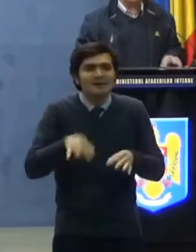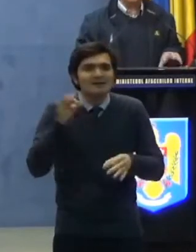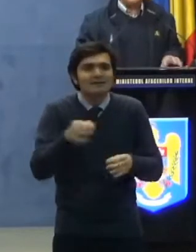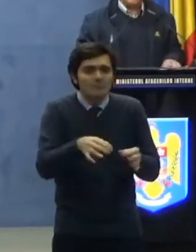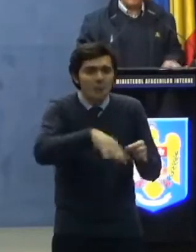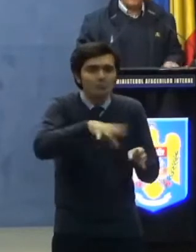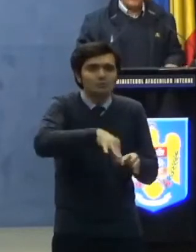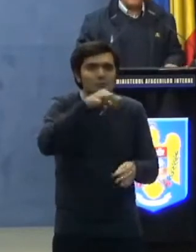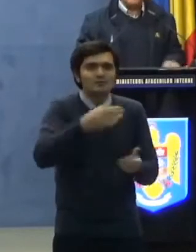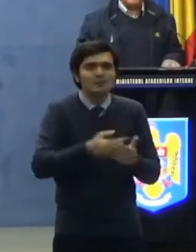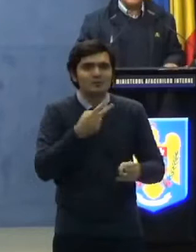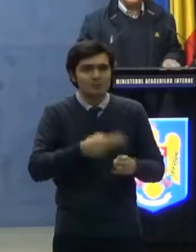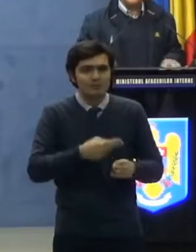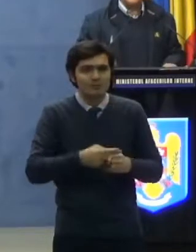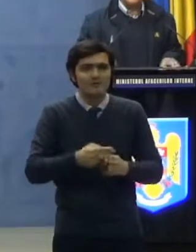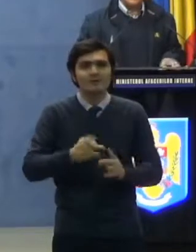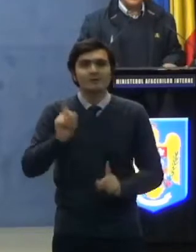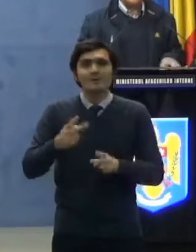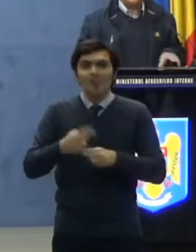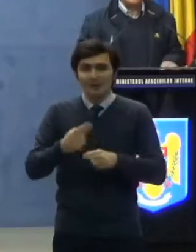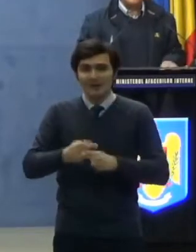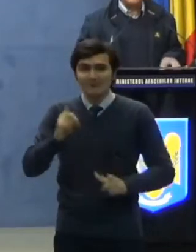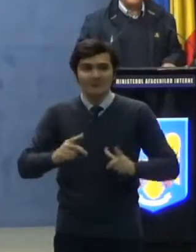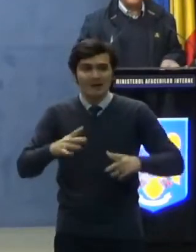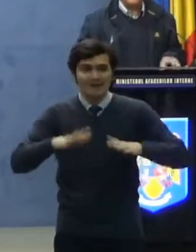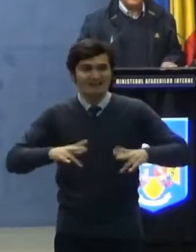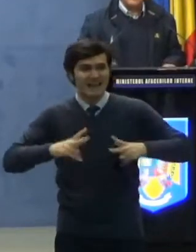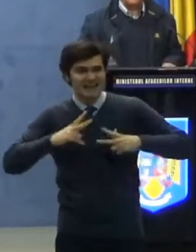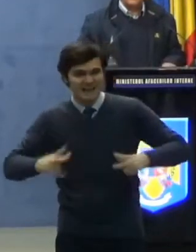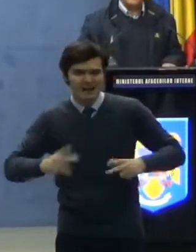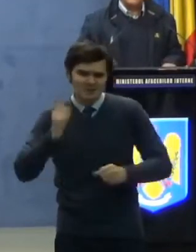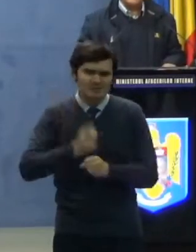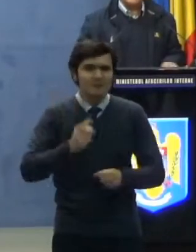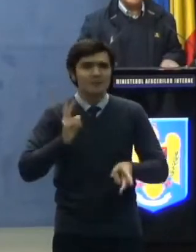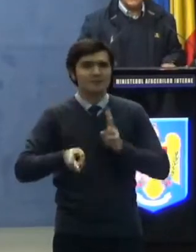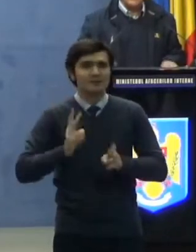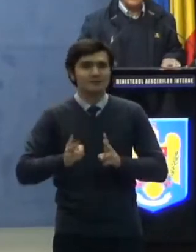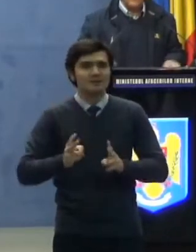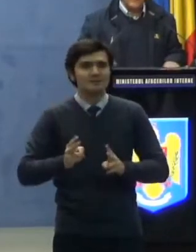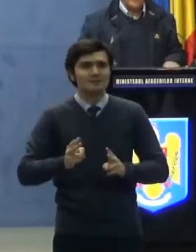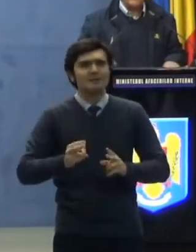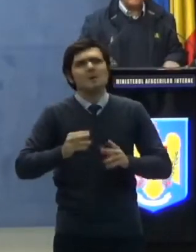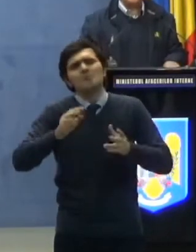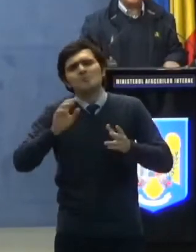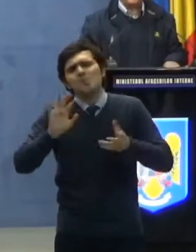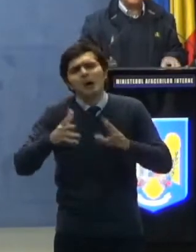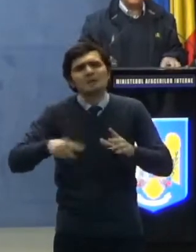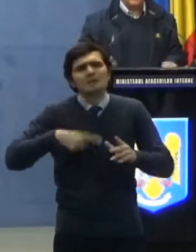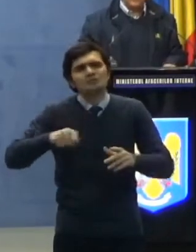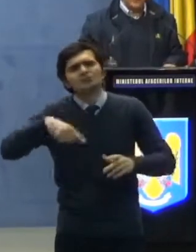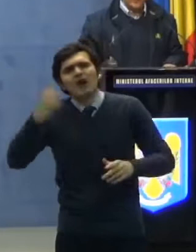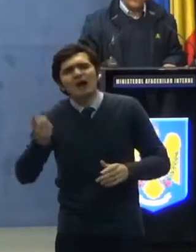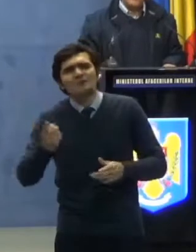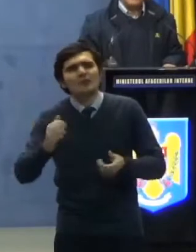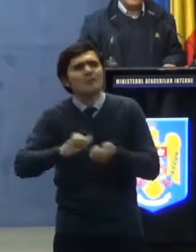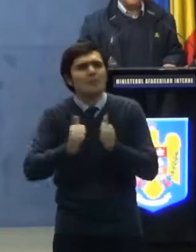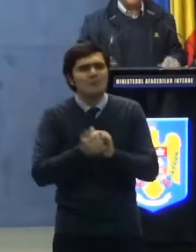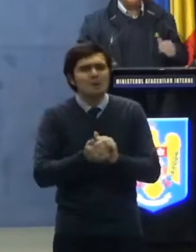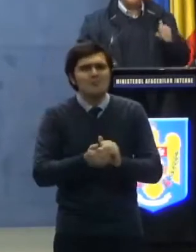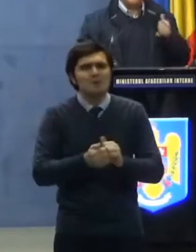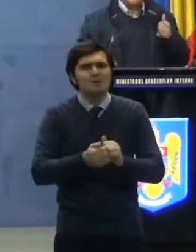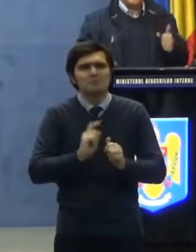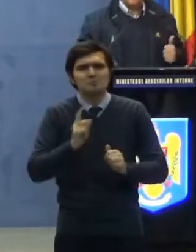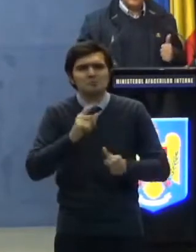găsită, iar bolnavul, dacă este în stare critică, trebuie să fie tratat, mai ales dacă este altă problemă, vorbim aici și aici vorbim de